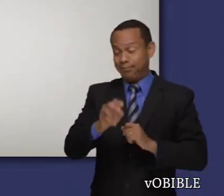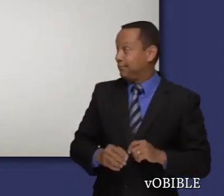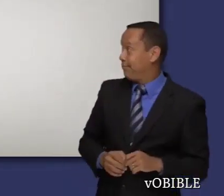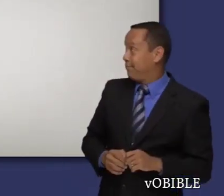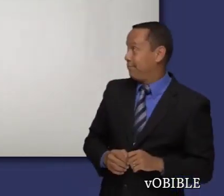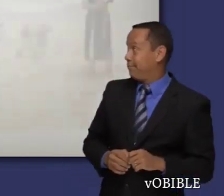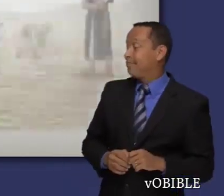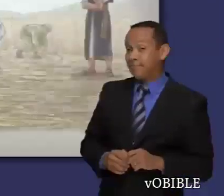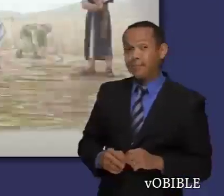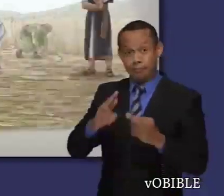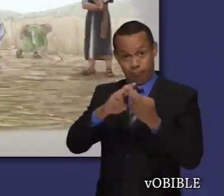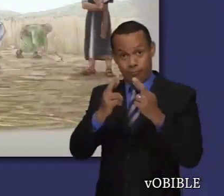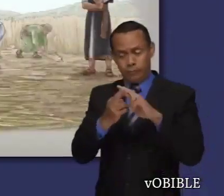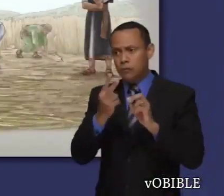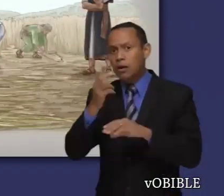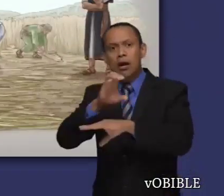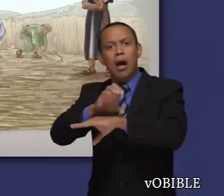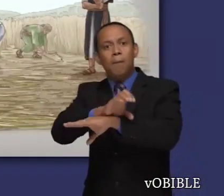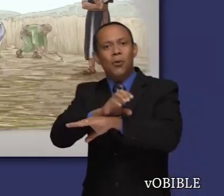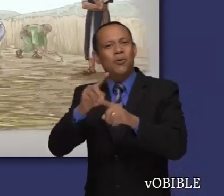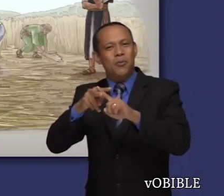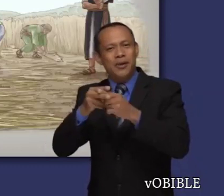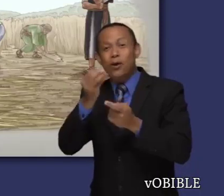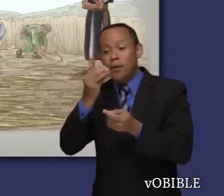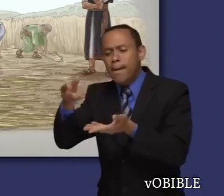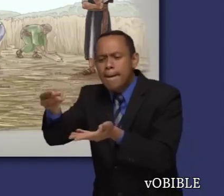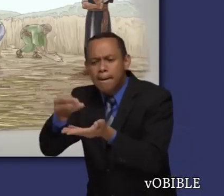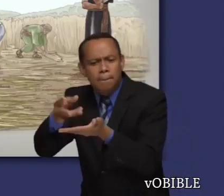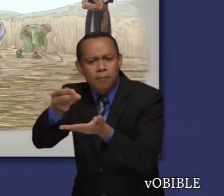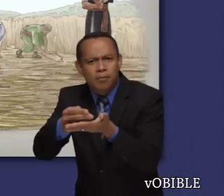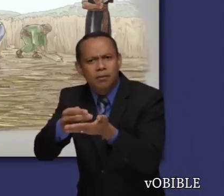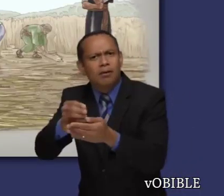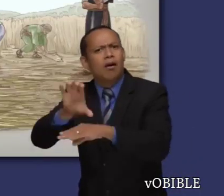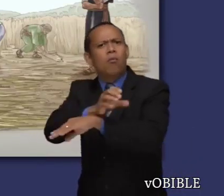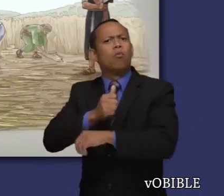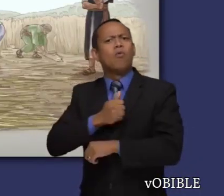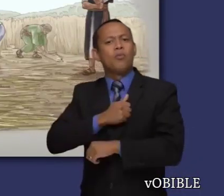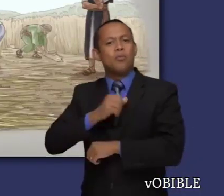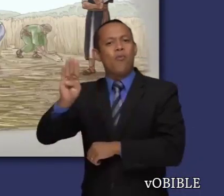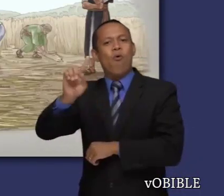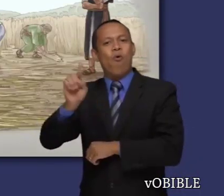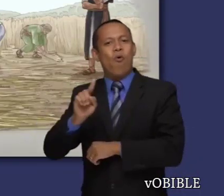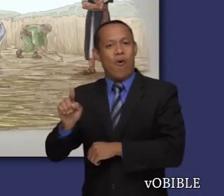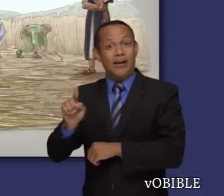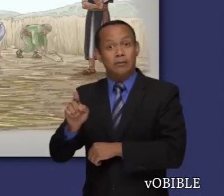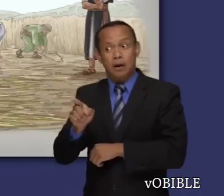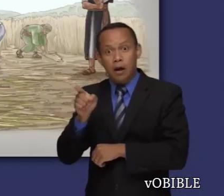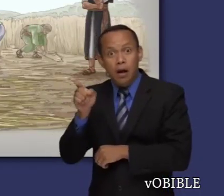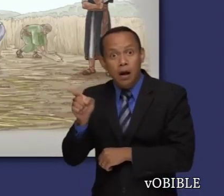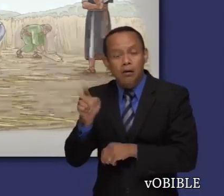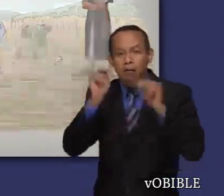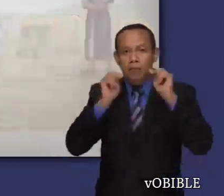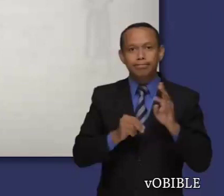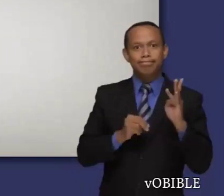En el capítulo 2, Ruth, sin saberlo, se pone a juntar espigas en un campo de Boaz, que es pariente del difunto esposo